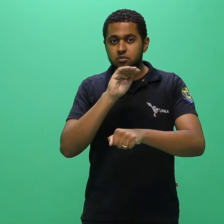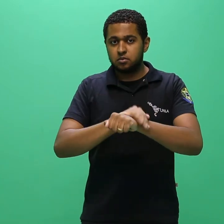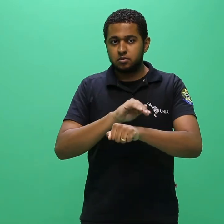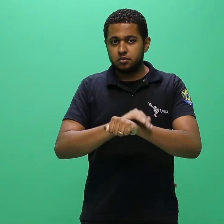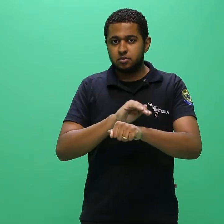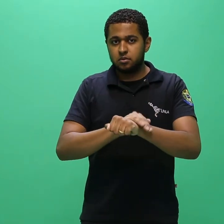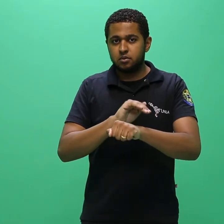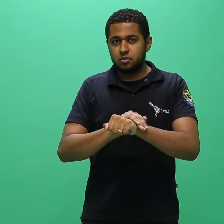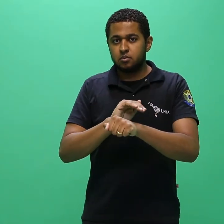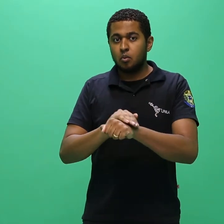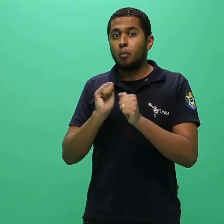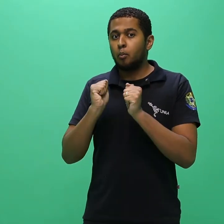candidatos.